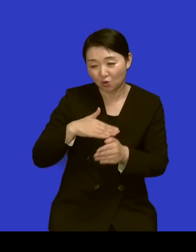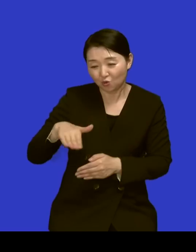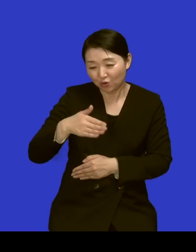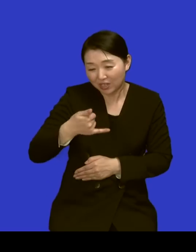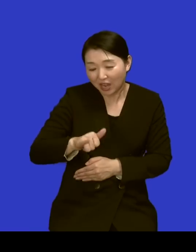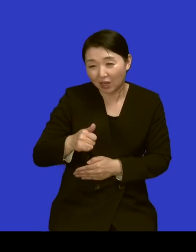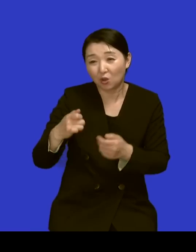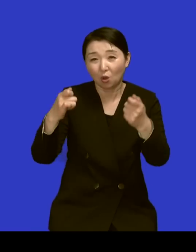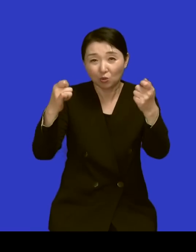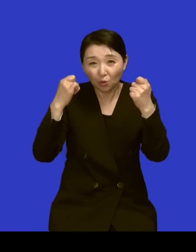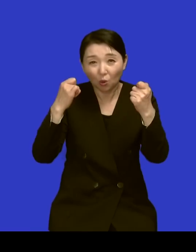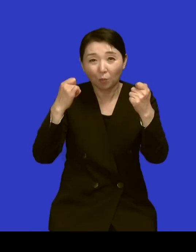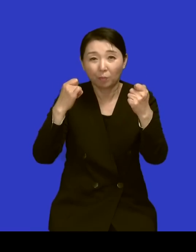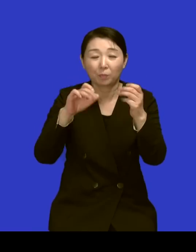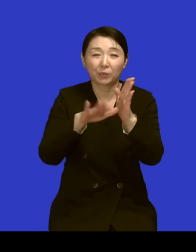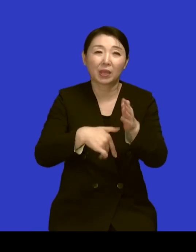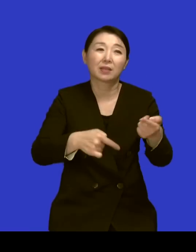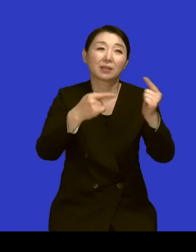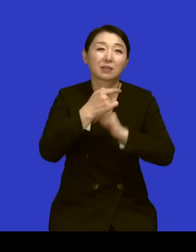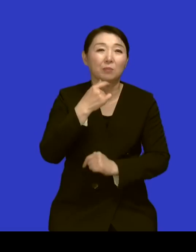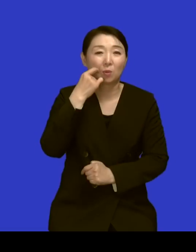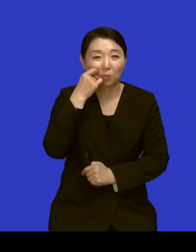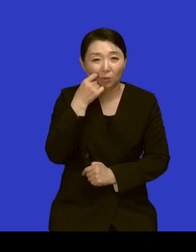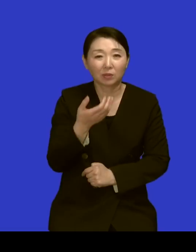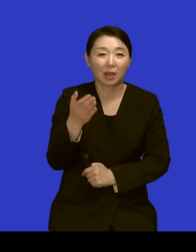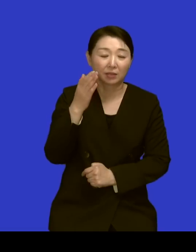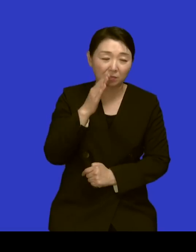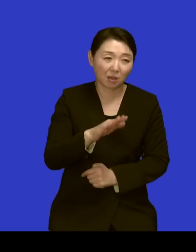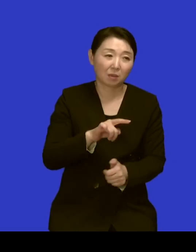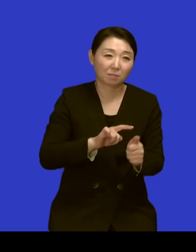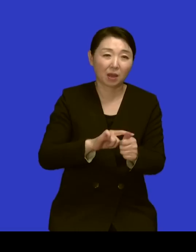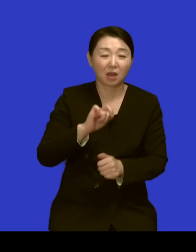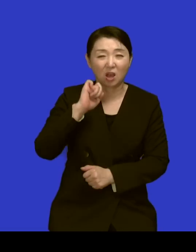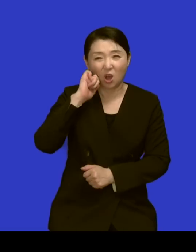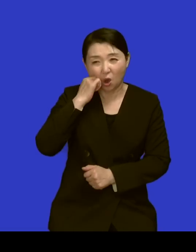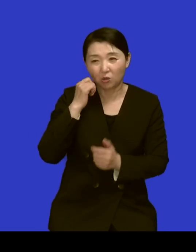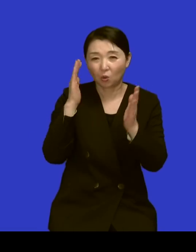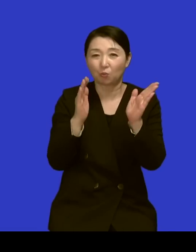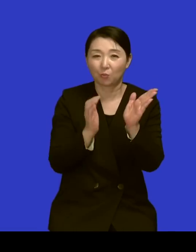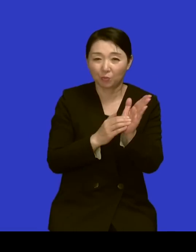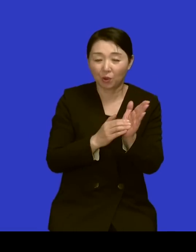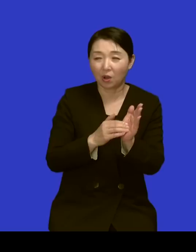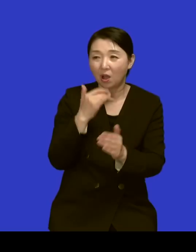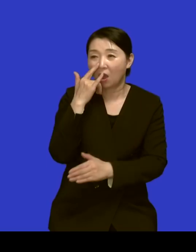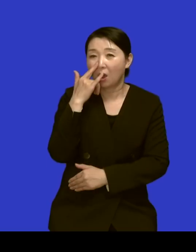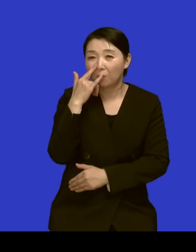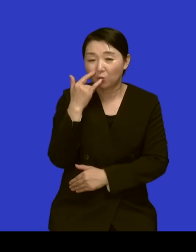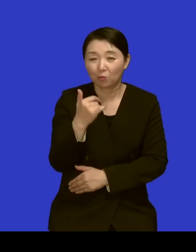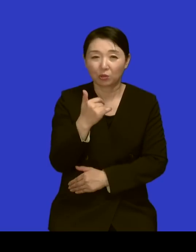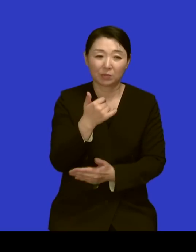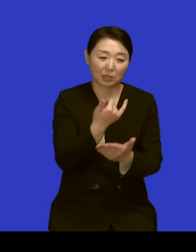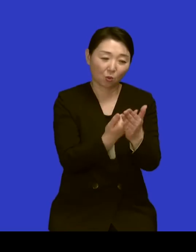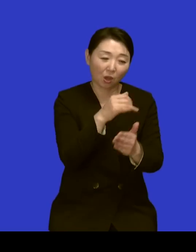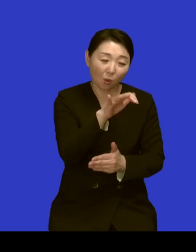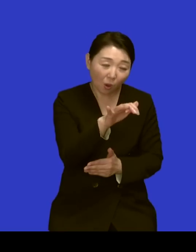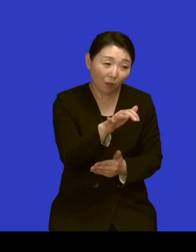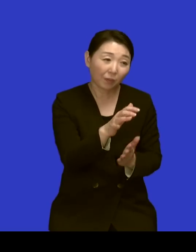그렇게 어렵게 공부하시고 아버님 어머님이 등대 온 그 식구들 같이 공부를